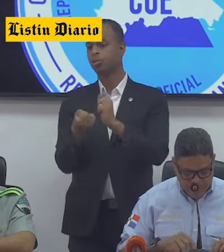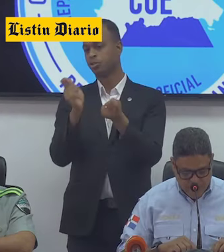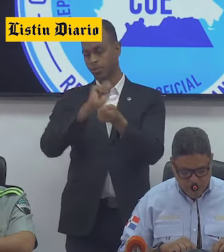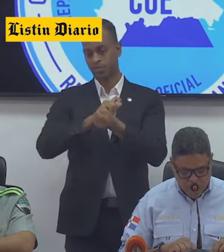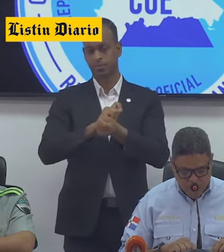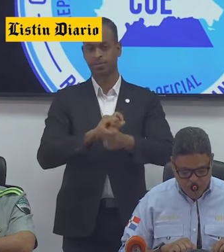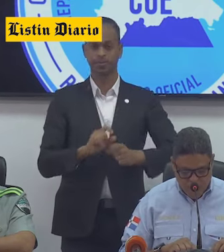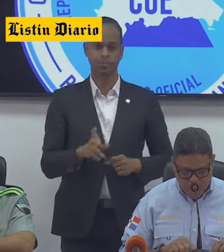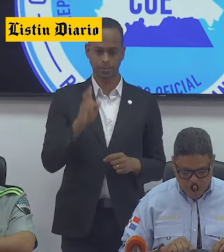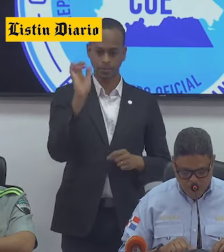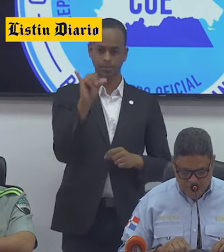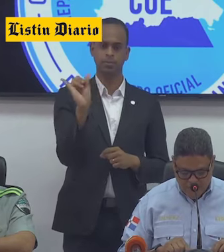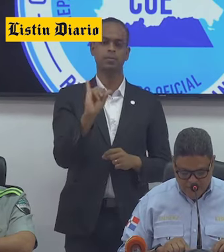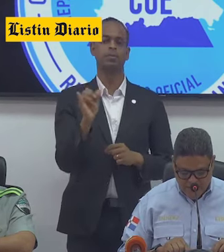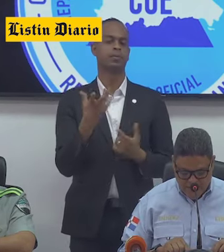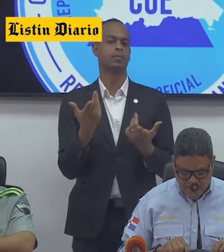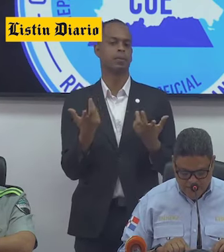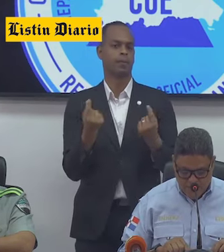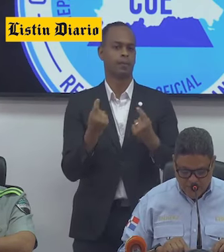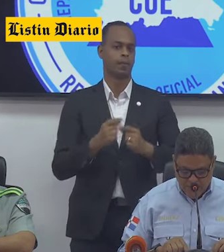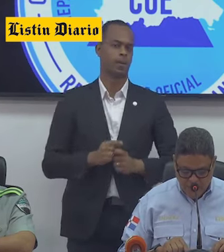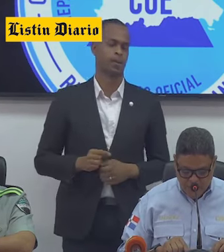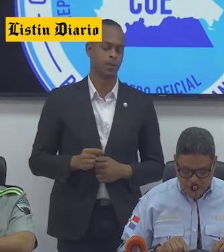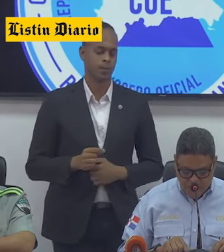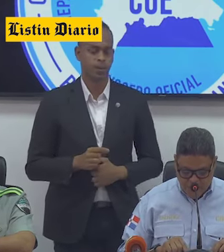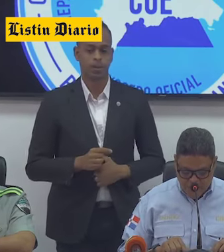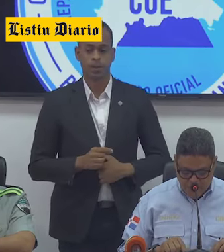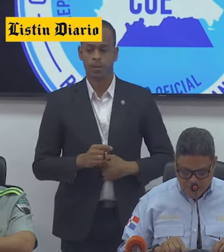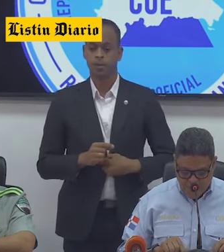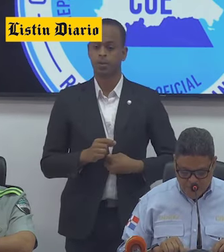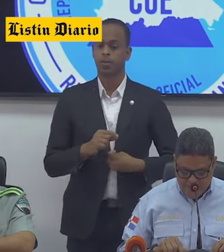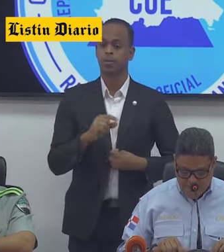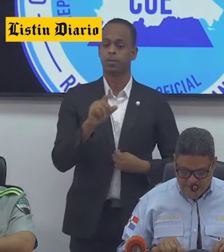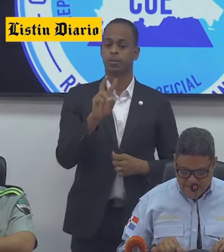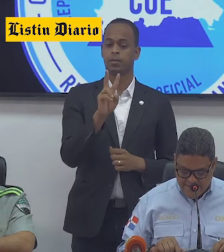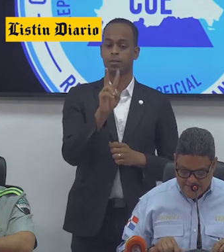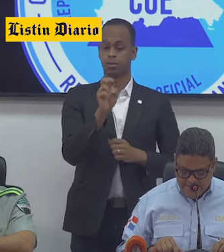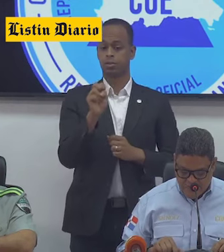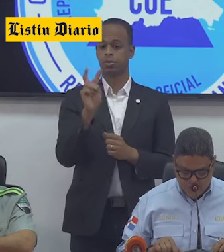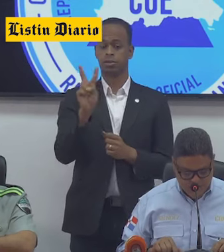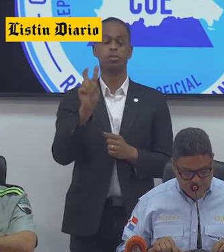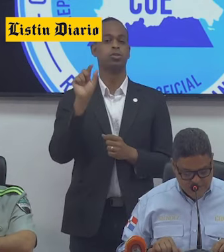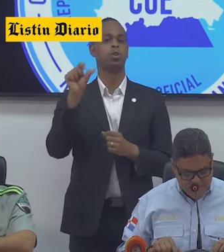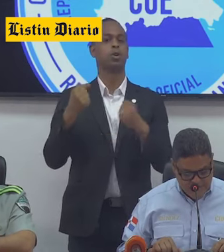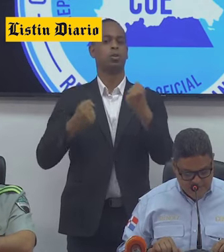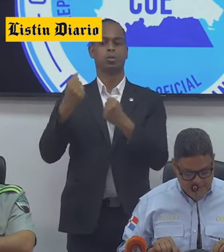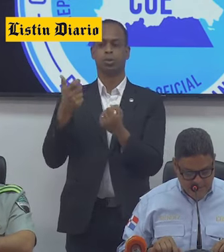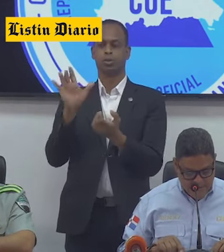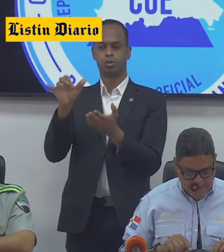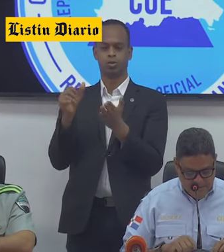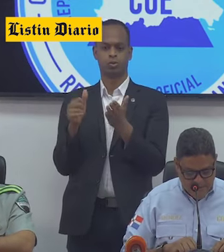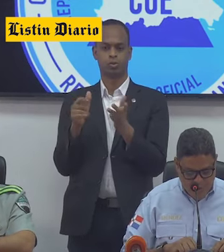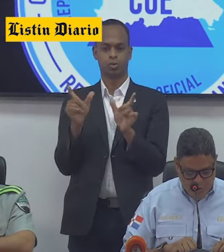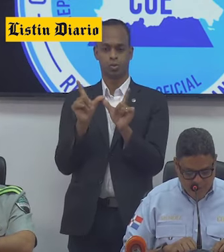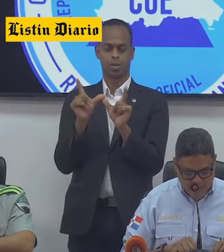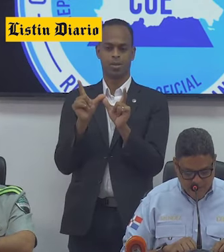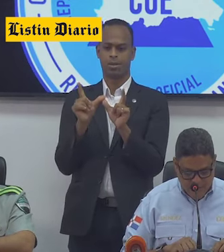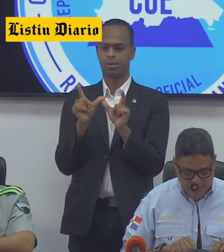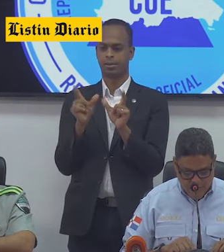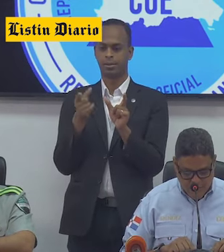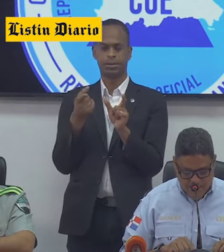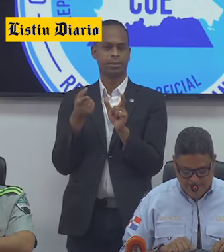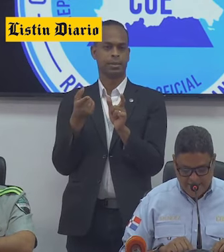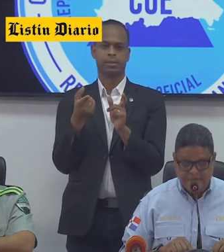del conductor, como fueron los casos donde 208 choferes tenían licencia de conducir vencidas, perdida o